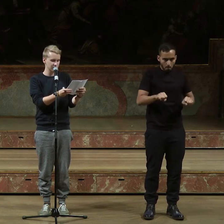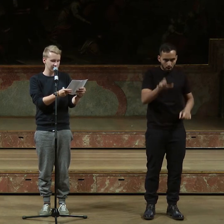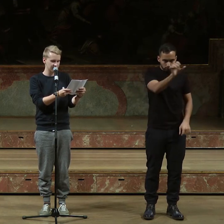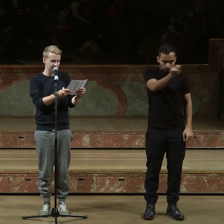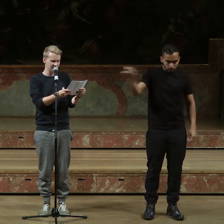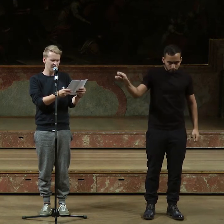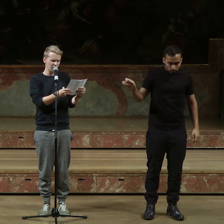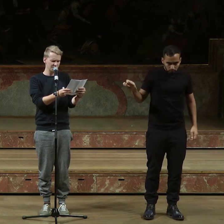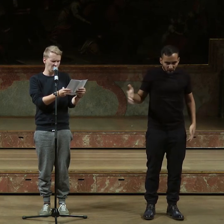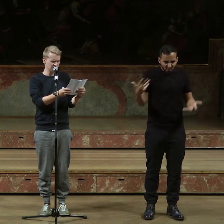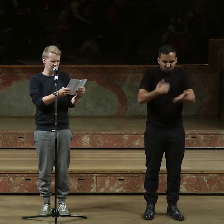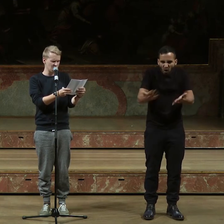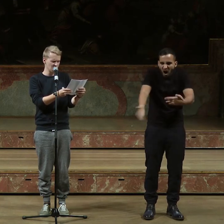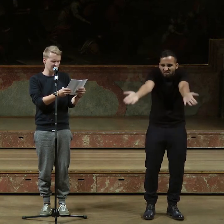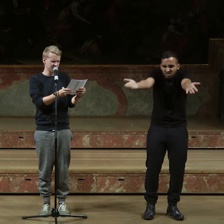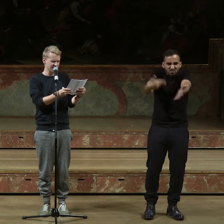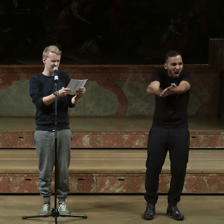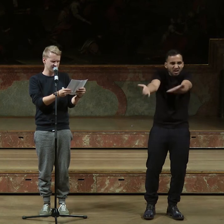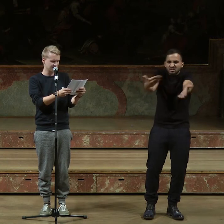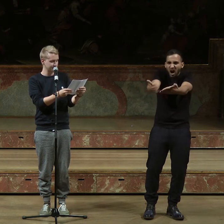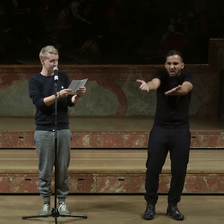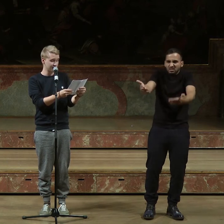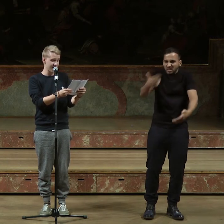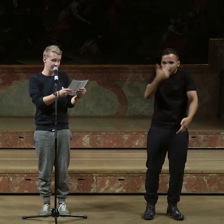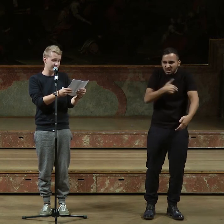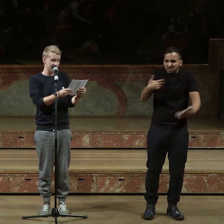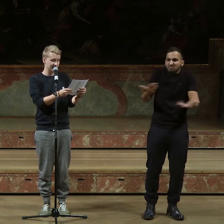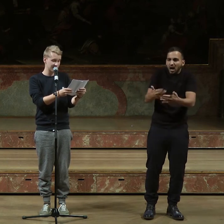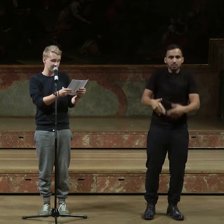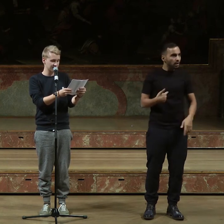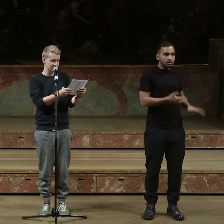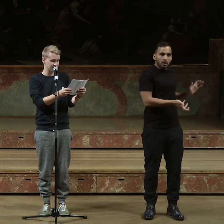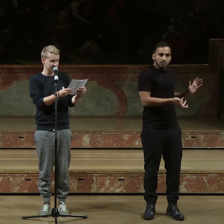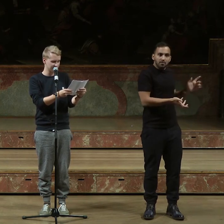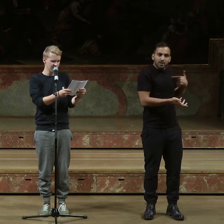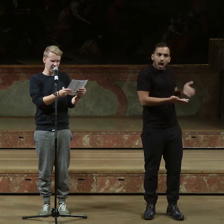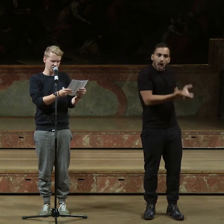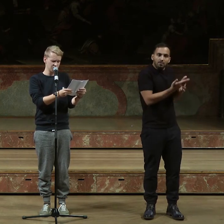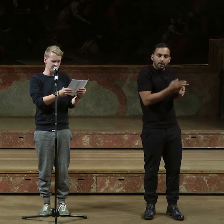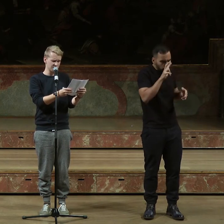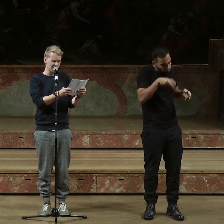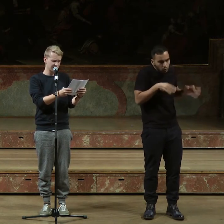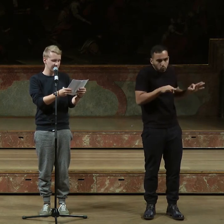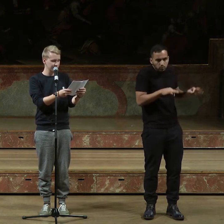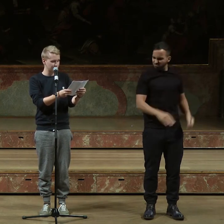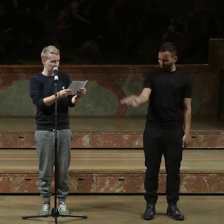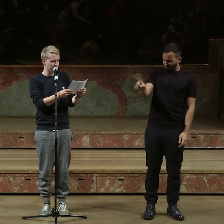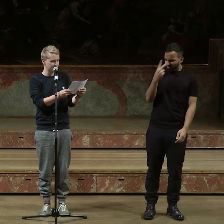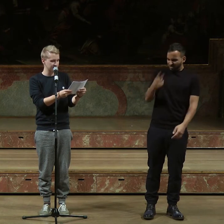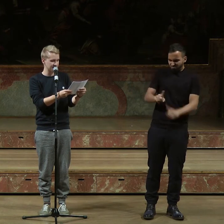Jurt und Licht. Was macht ihr da Unchristliches? Wir helfen Janik, seine Mitte zu finden. Das stimmt nicht, rief Oma, während die